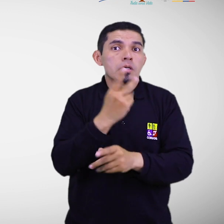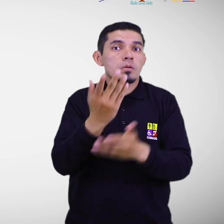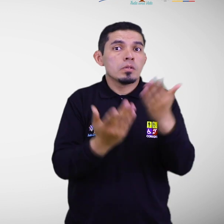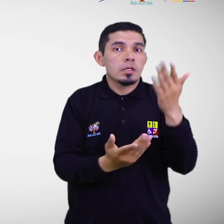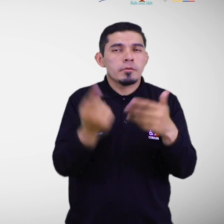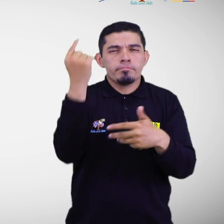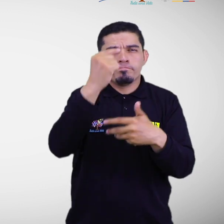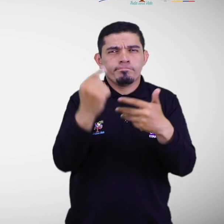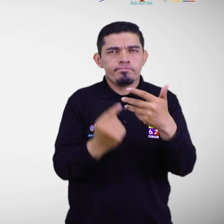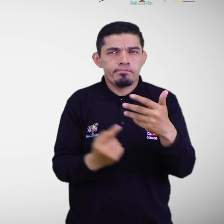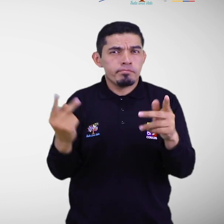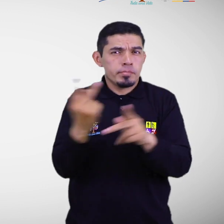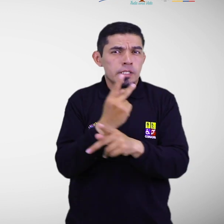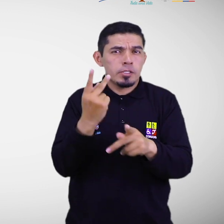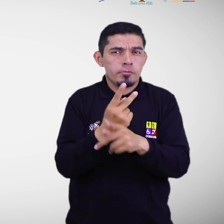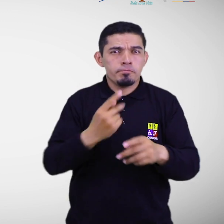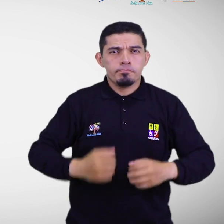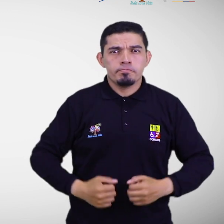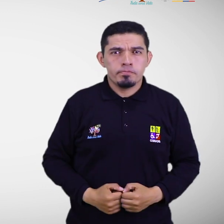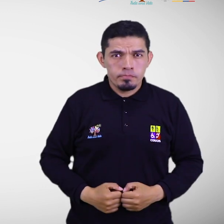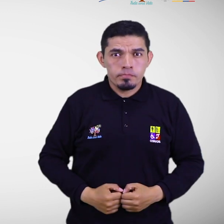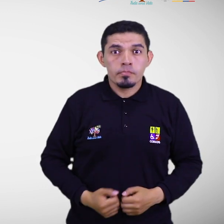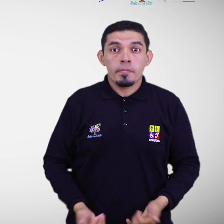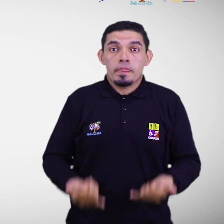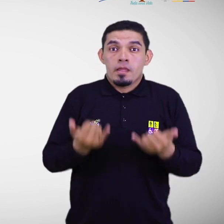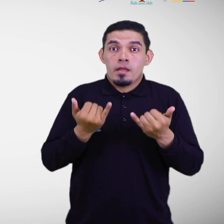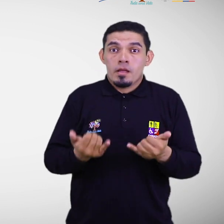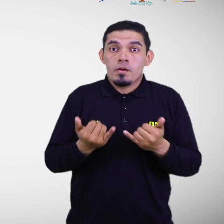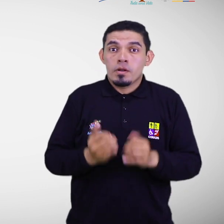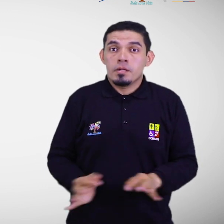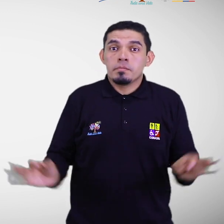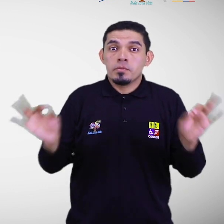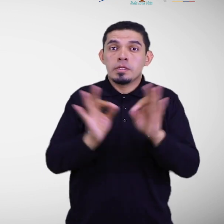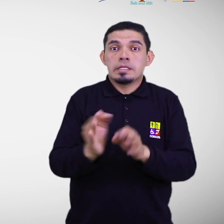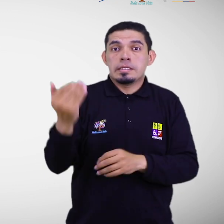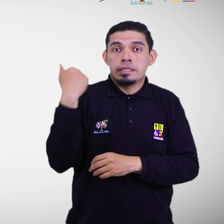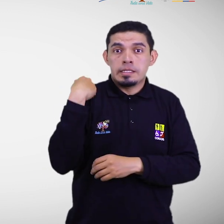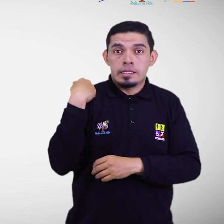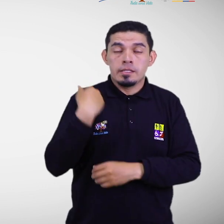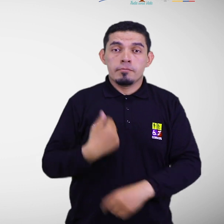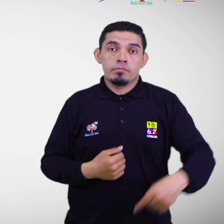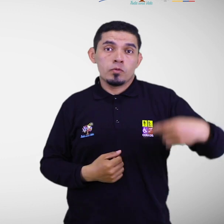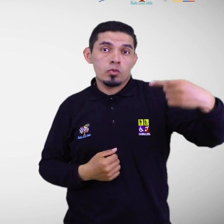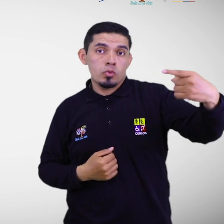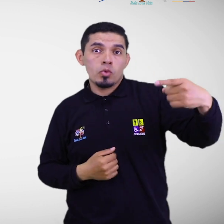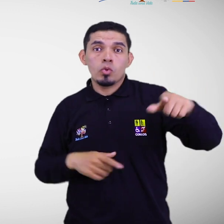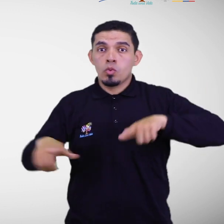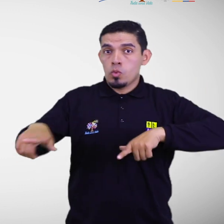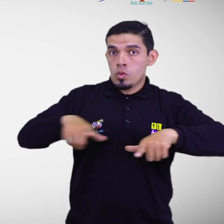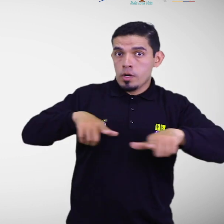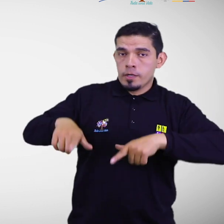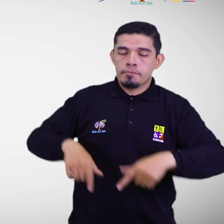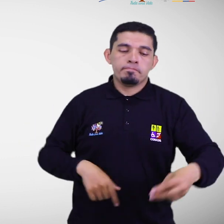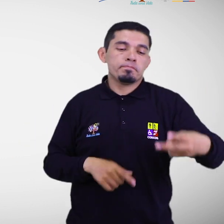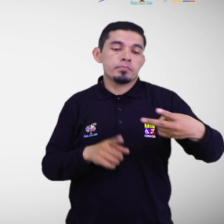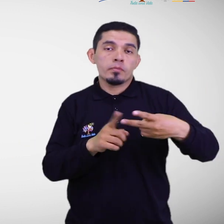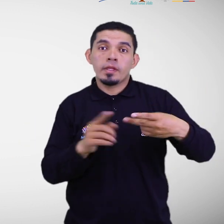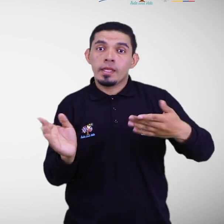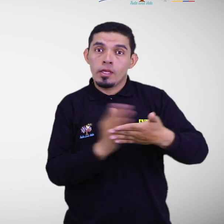riesgos. En esta acción se debe contar con escenario de riesgo, guión del ejercicio,